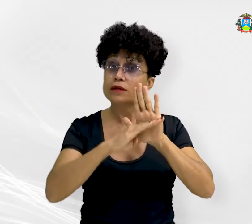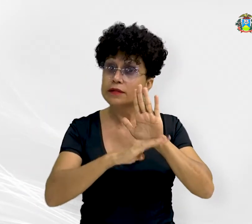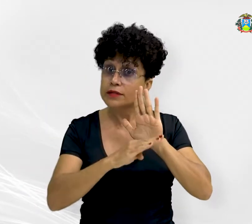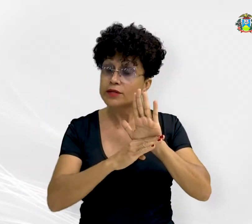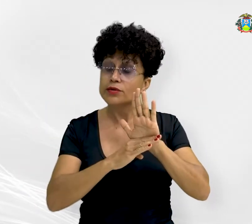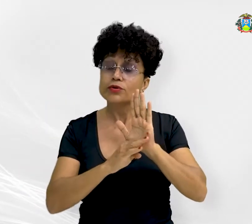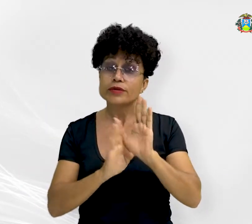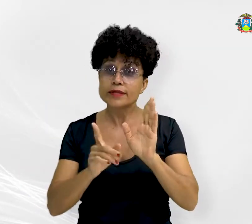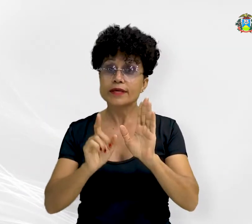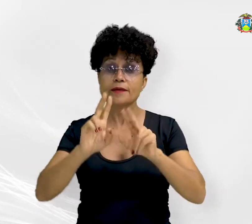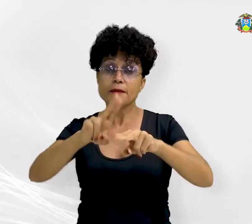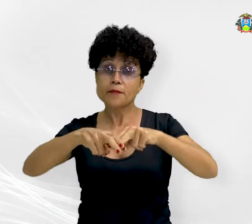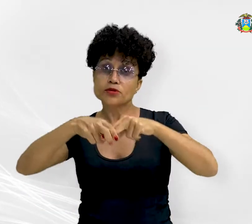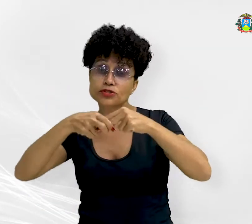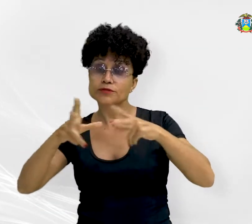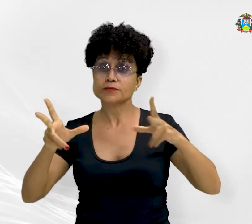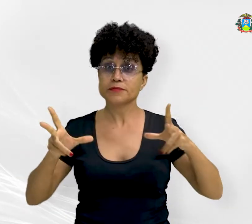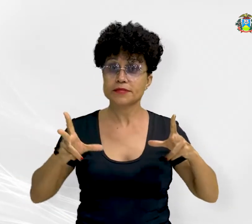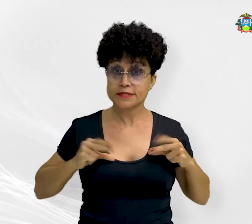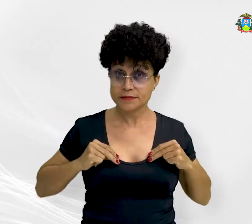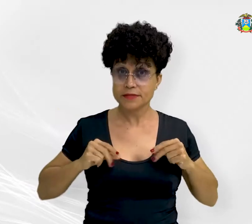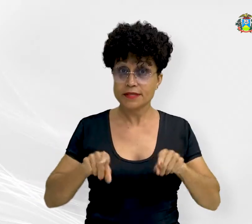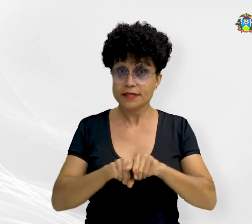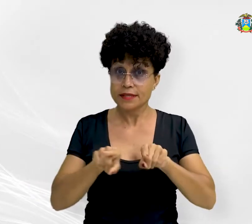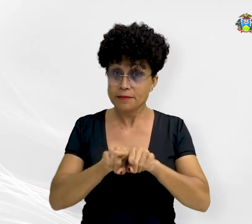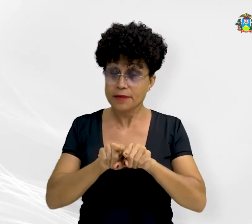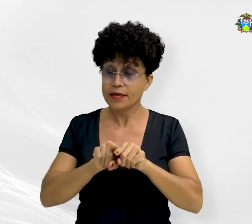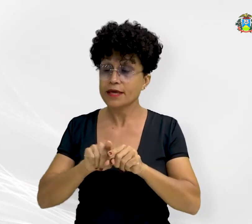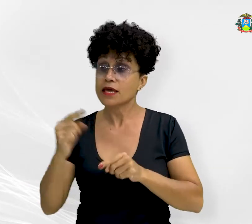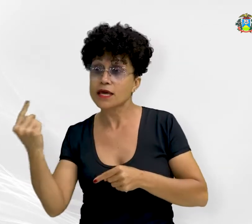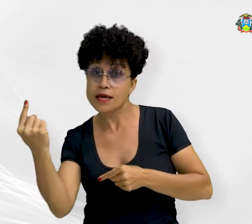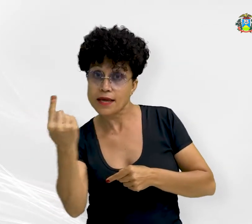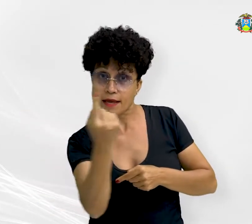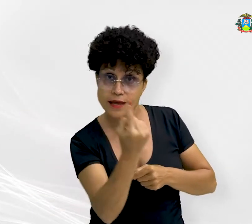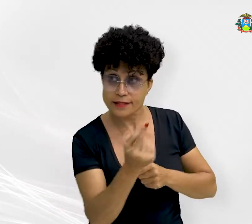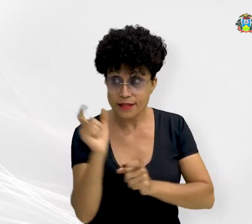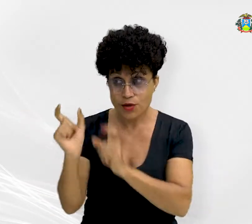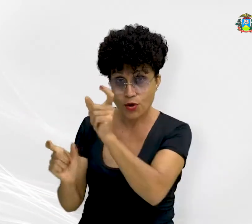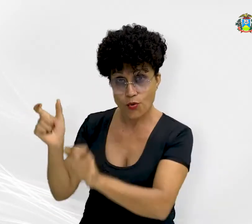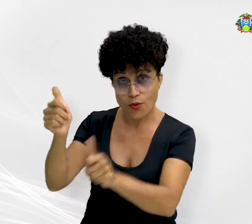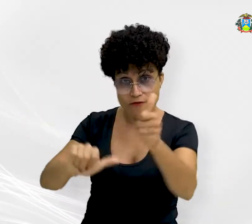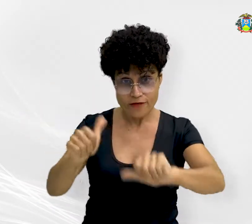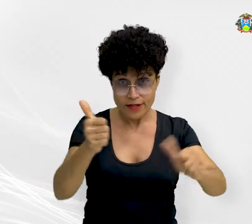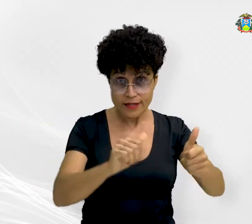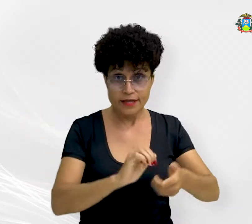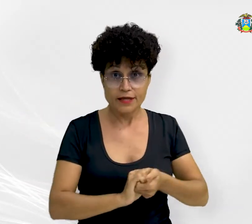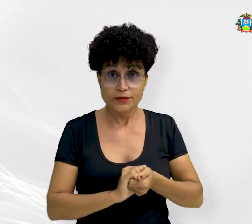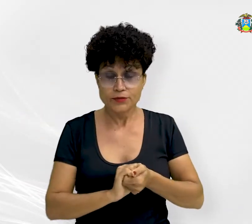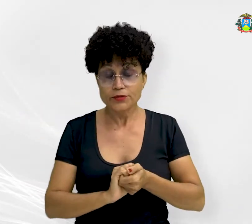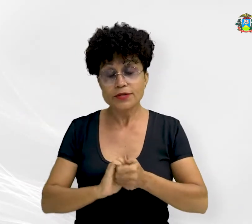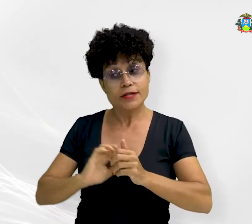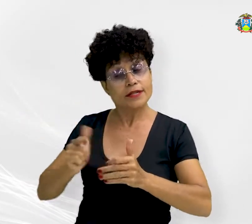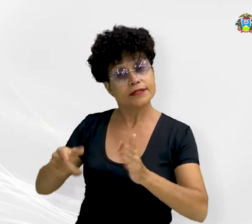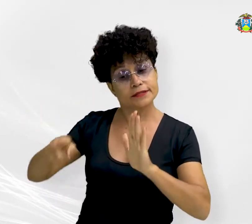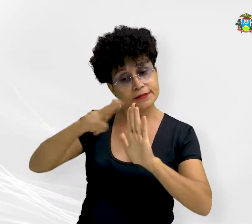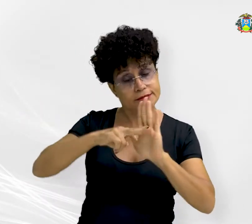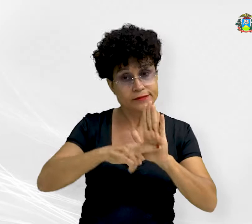critérios objetivos de merecimento que serão aferidos individualmente. Os indicadores delineados, conforme a norma, se